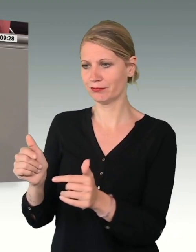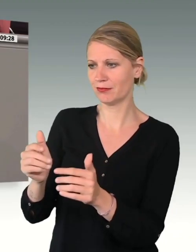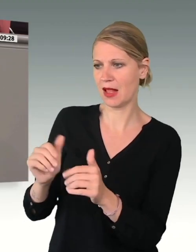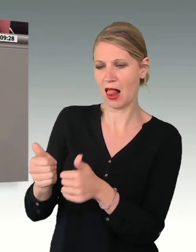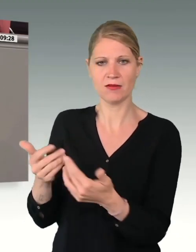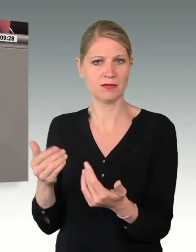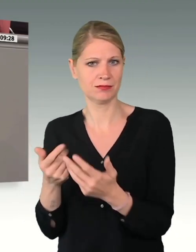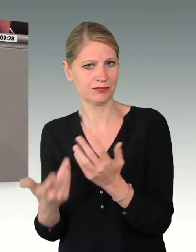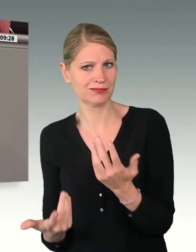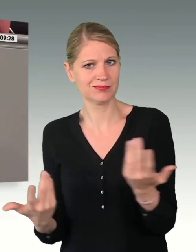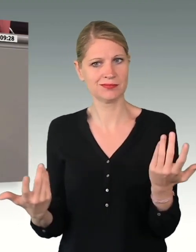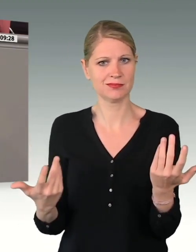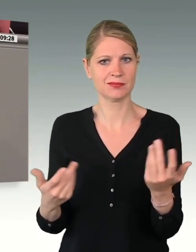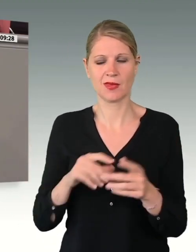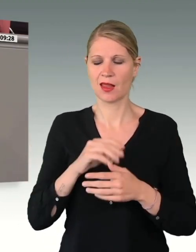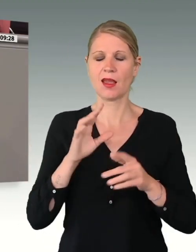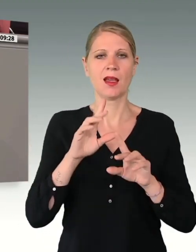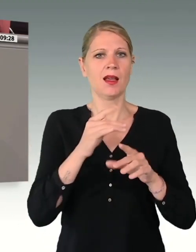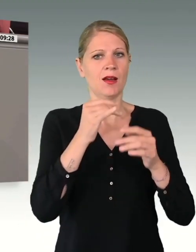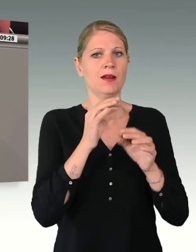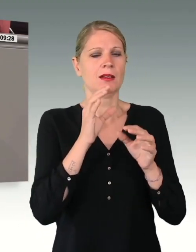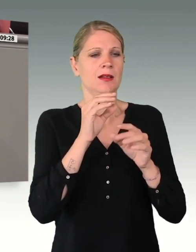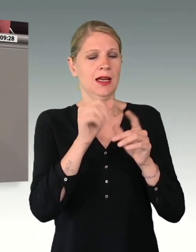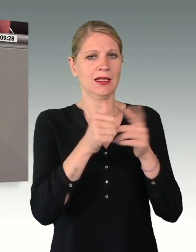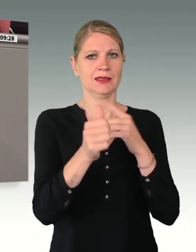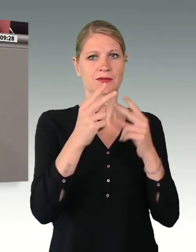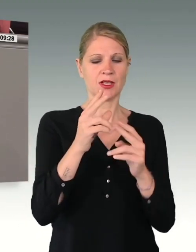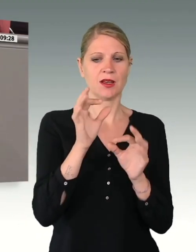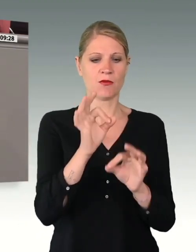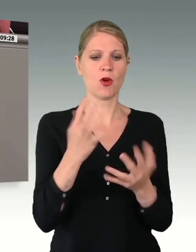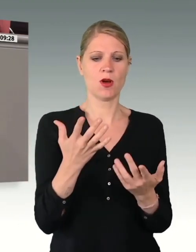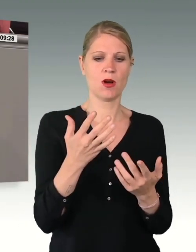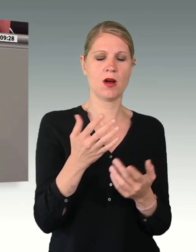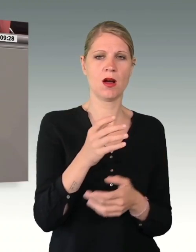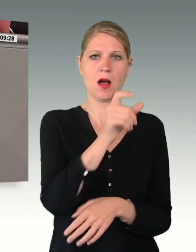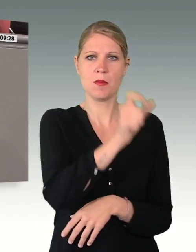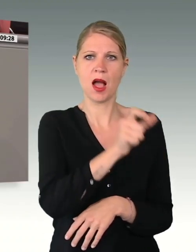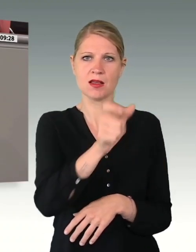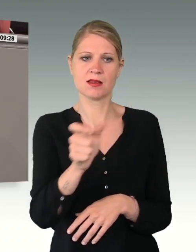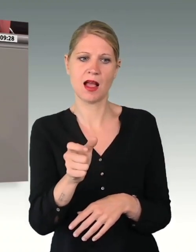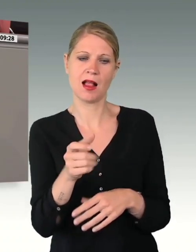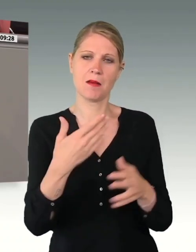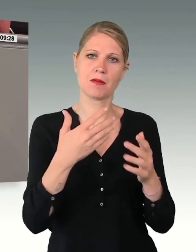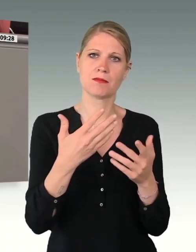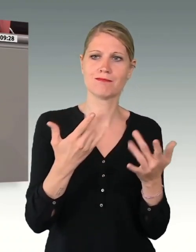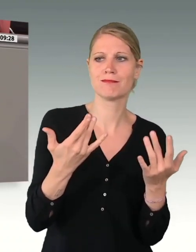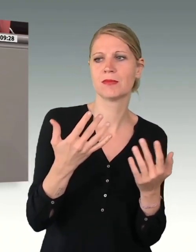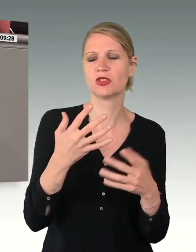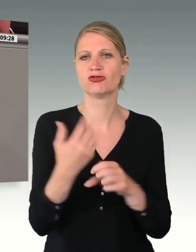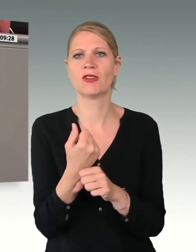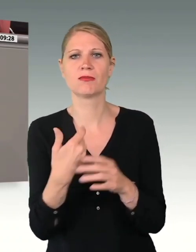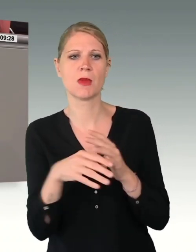der Bundeswehr von Relevanz, sondern wird sich auch maßgeblich auf die Attraktivität der Bundeswehr als Arbeitgeber für das